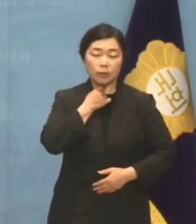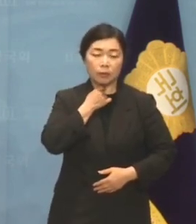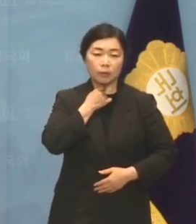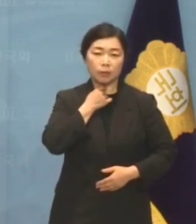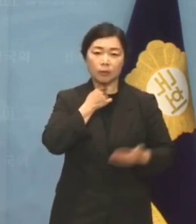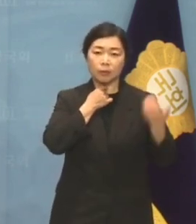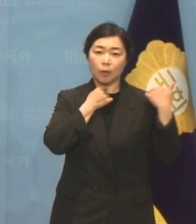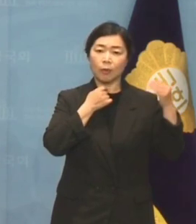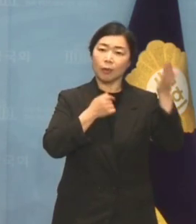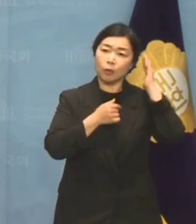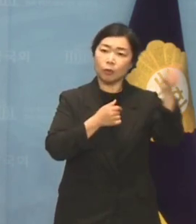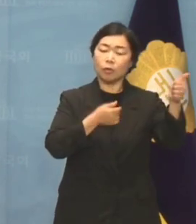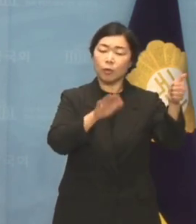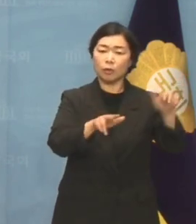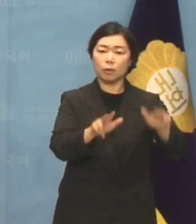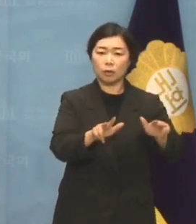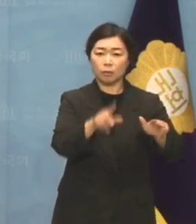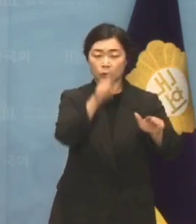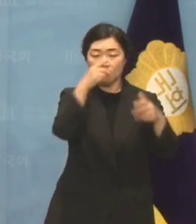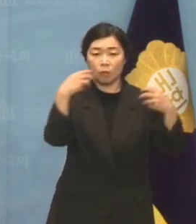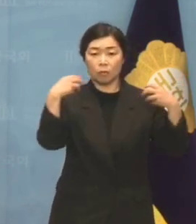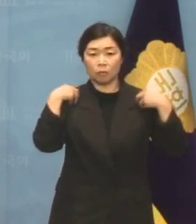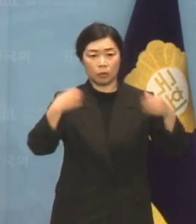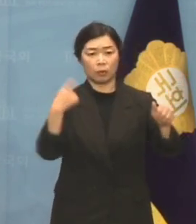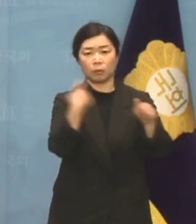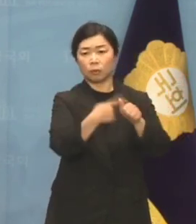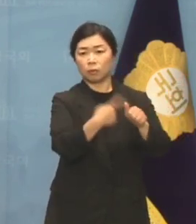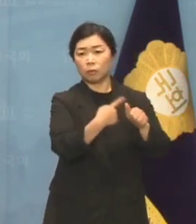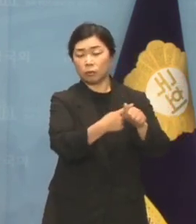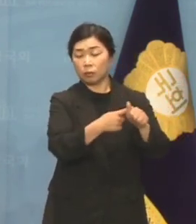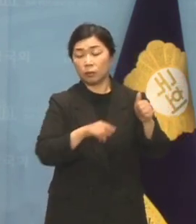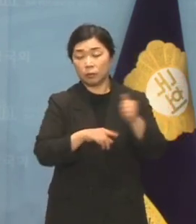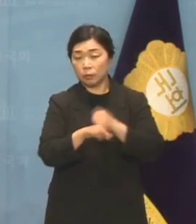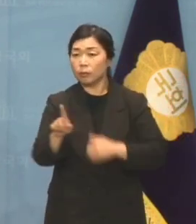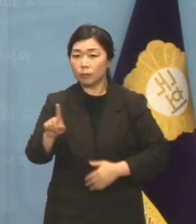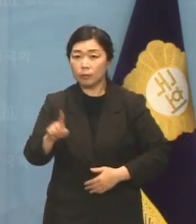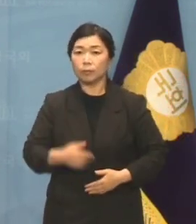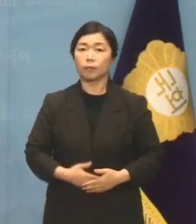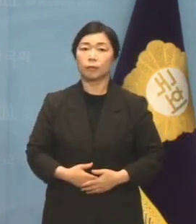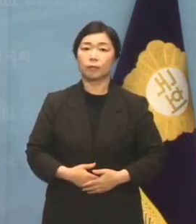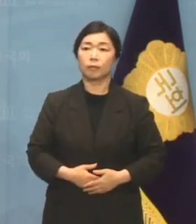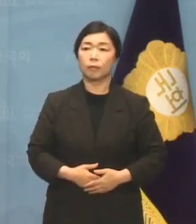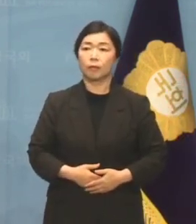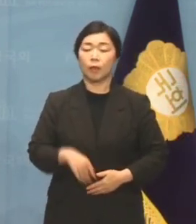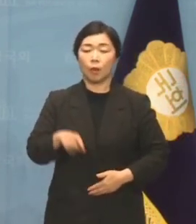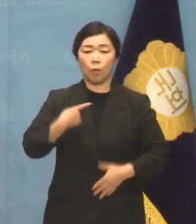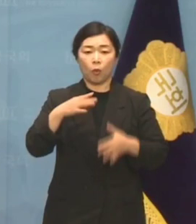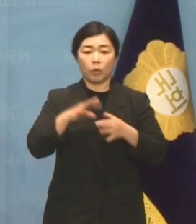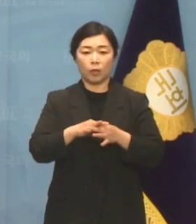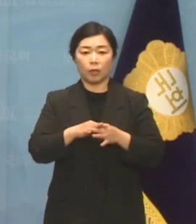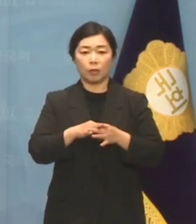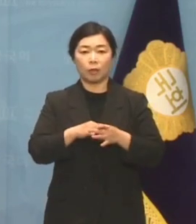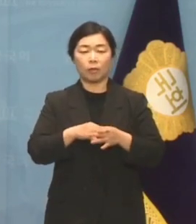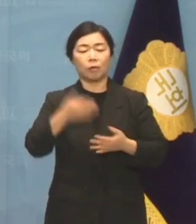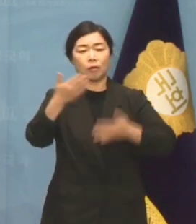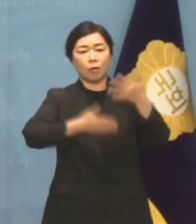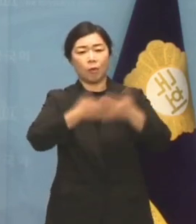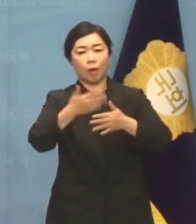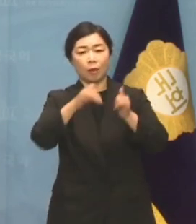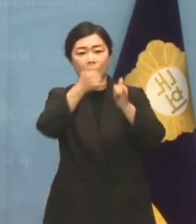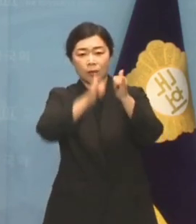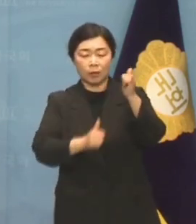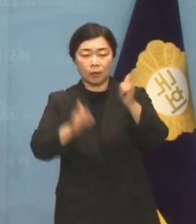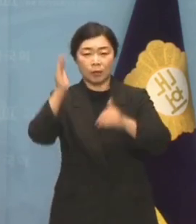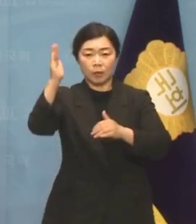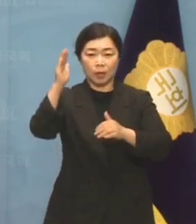잊혀질세라 현 정부를 비판하고 나섰습니다. 자신에 대한 다큐멘터리 영화까지 개봉을 앞두고 있다고